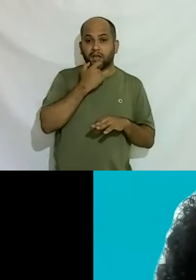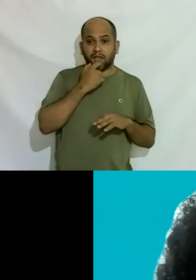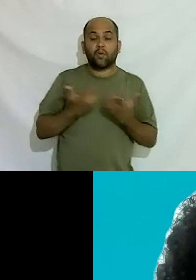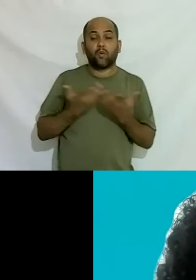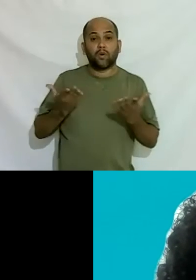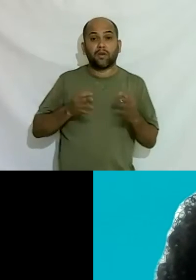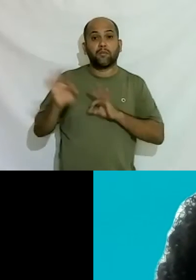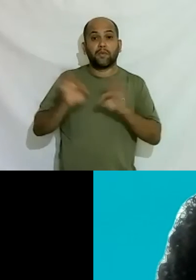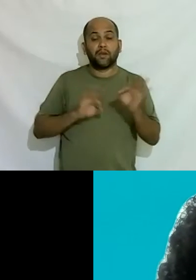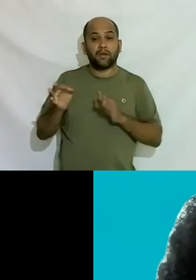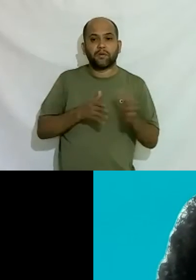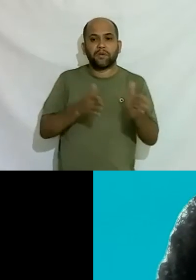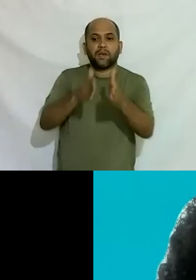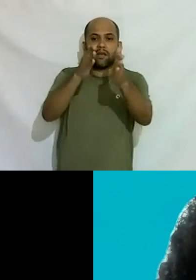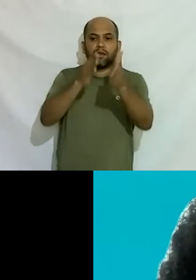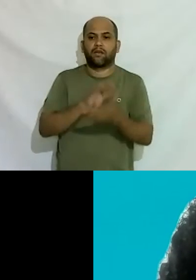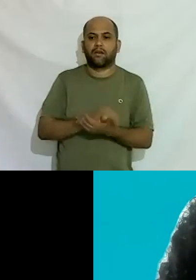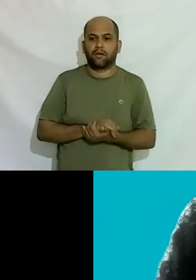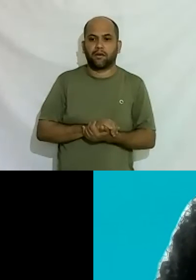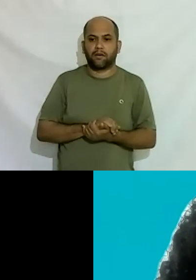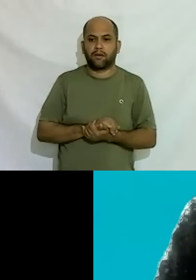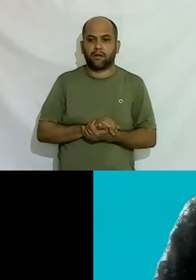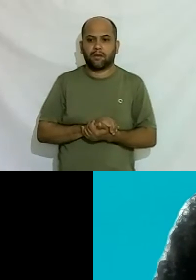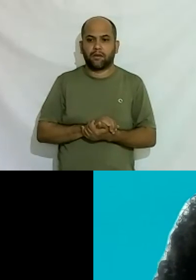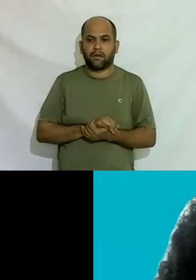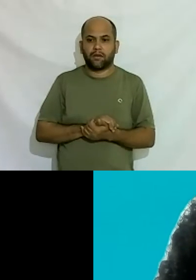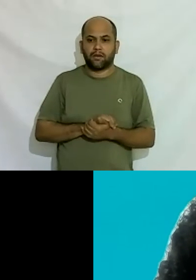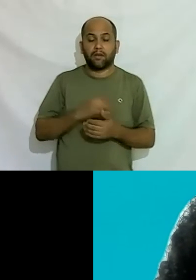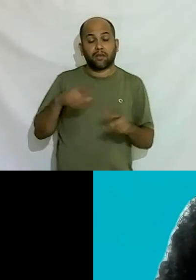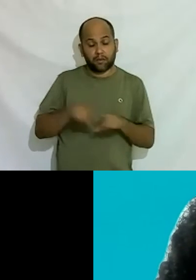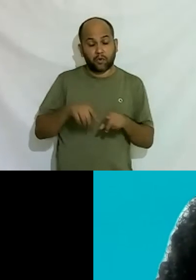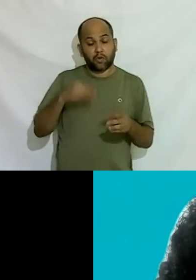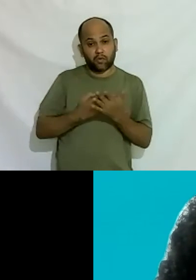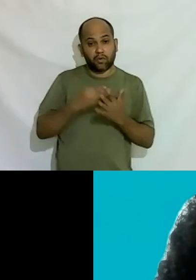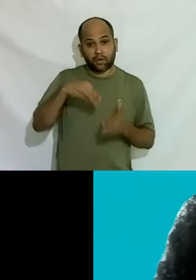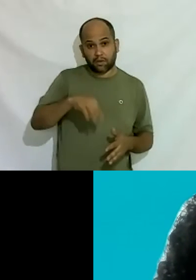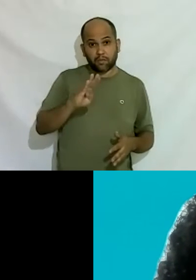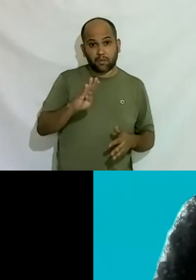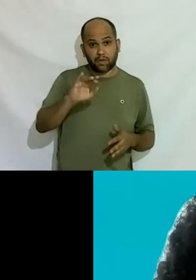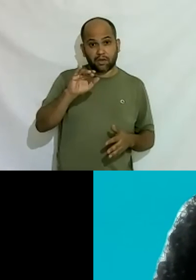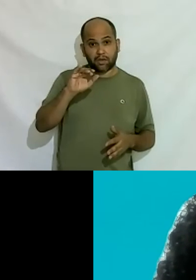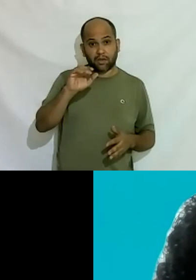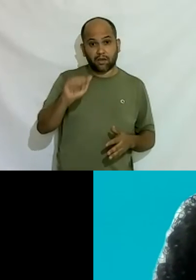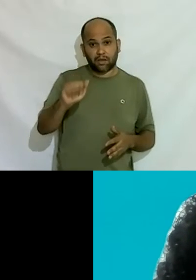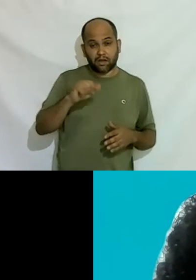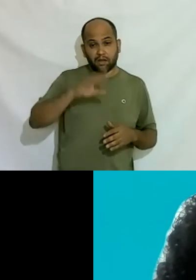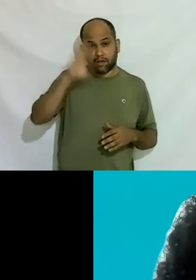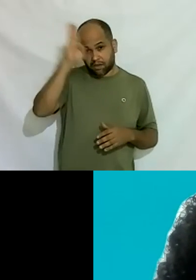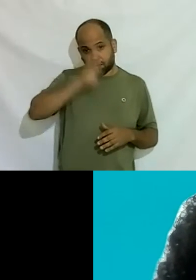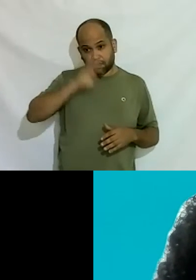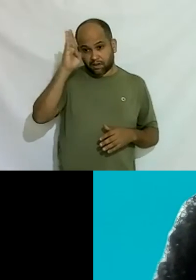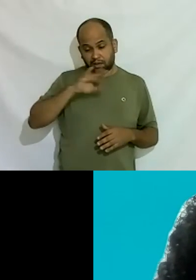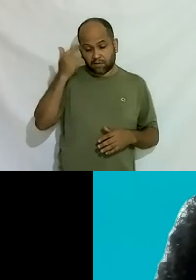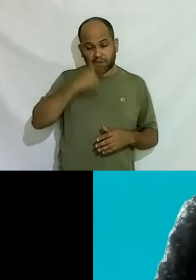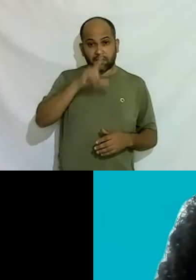carreira na da química e faz MBA pelo transemprezo de graça que nós conseguimos sem bolsa de MBA ela está